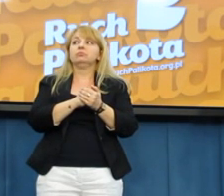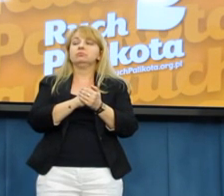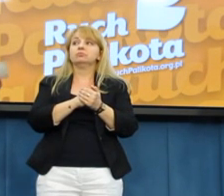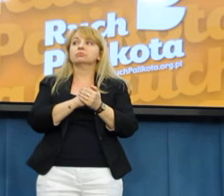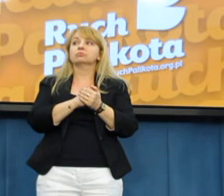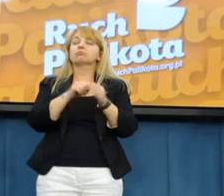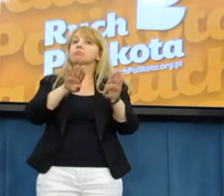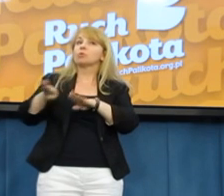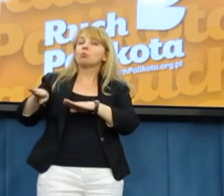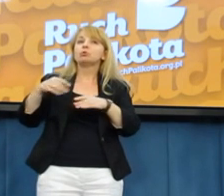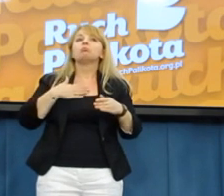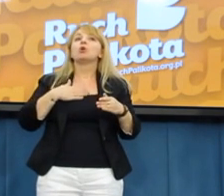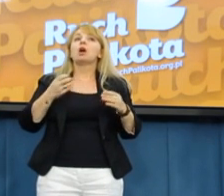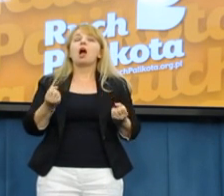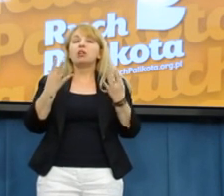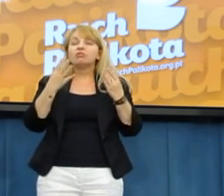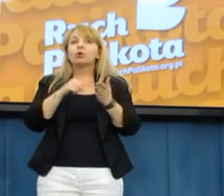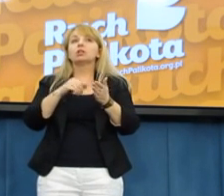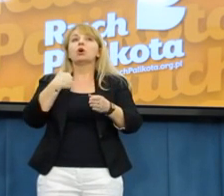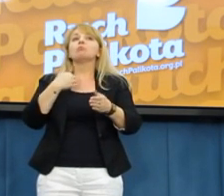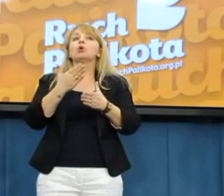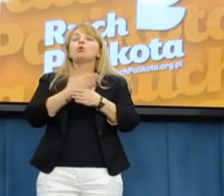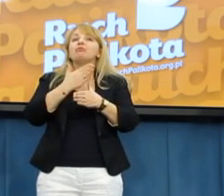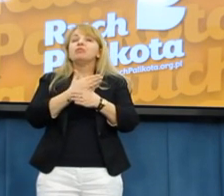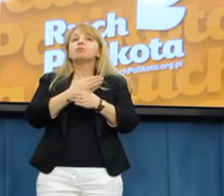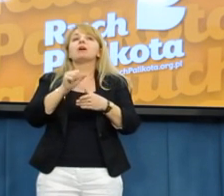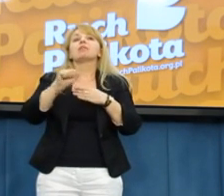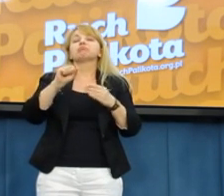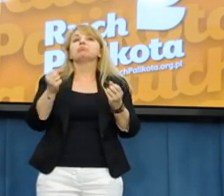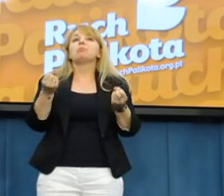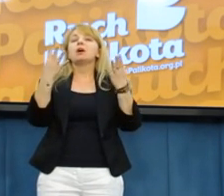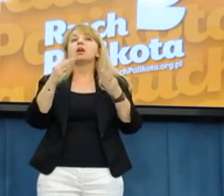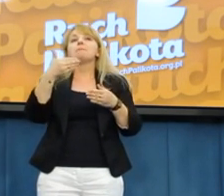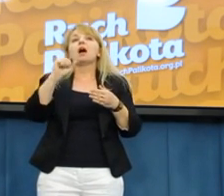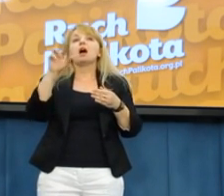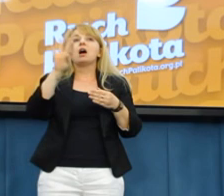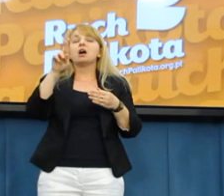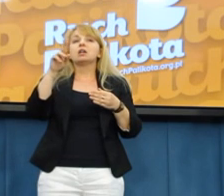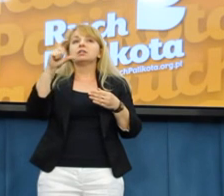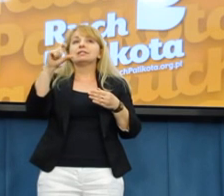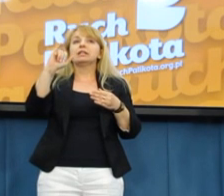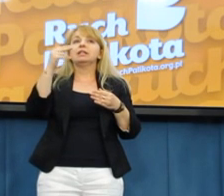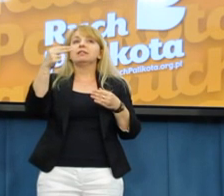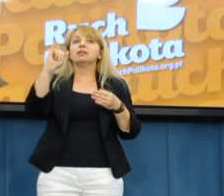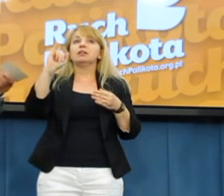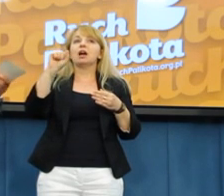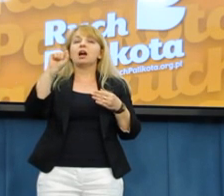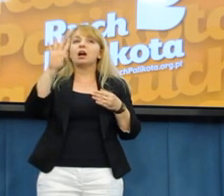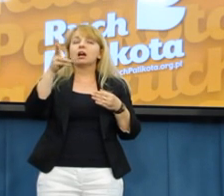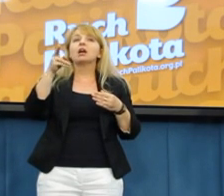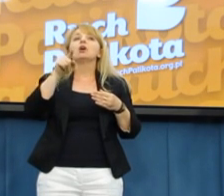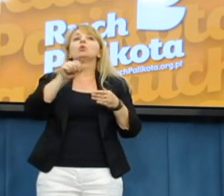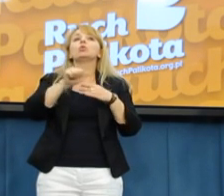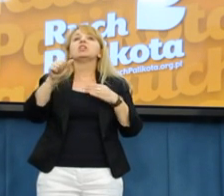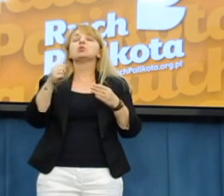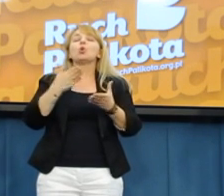Oprócz mecenas Budkowskiego, moją firmę reprezentuje panem mecenas Wojciech Maciniak, teraz zapodatkowy, a dwa tygodnie